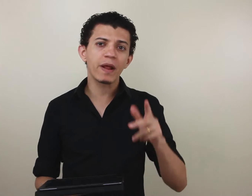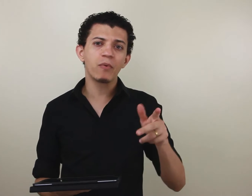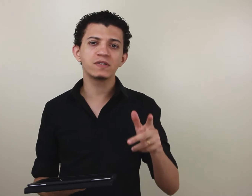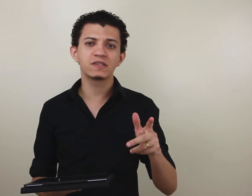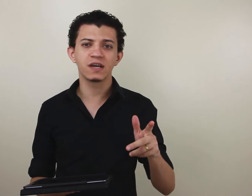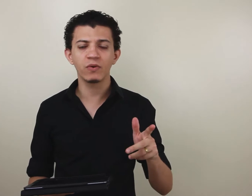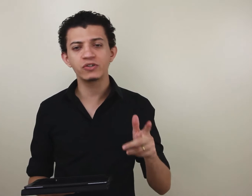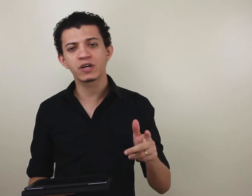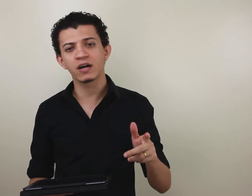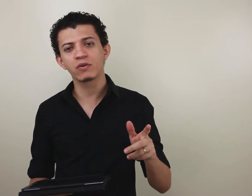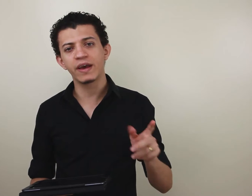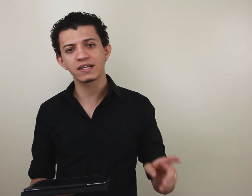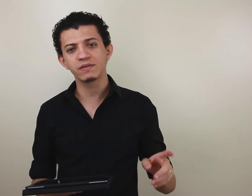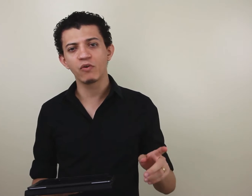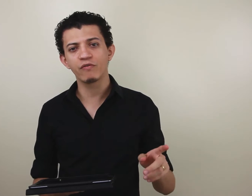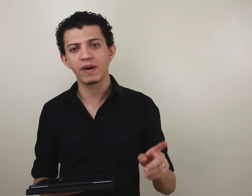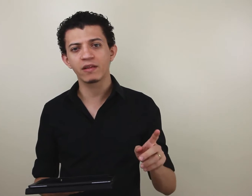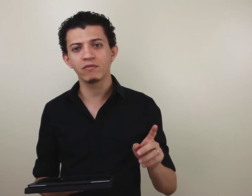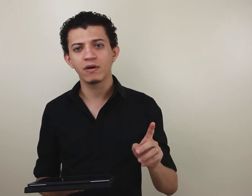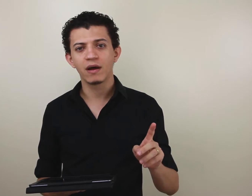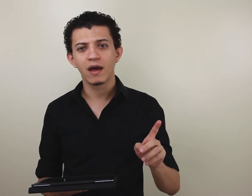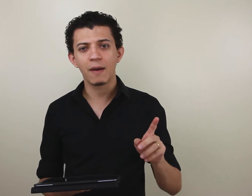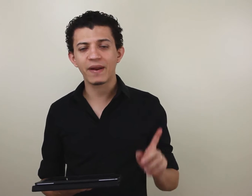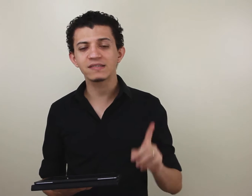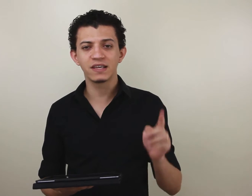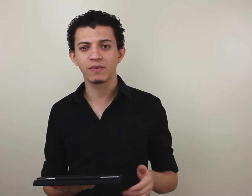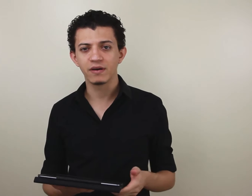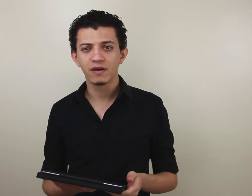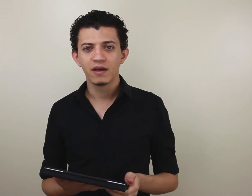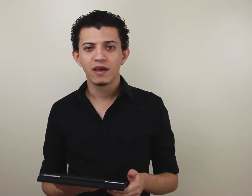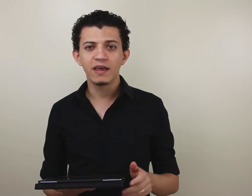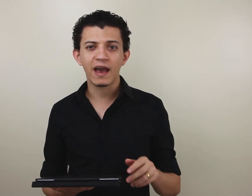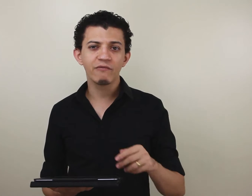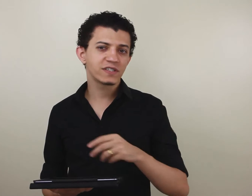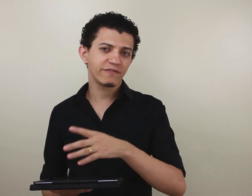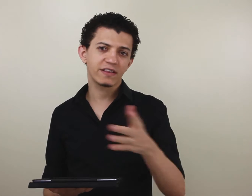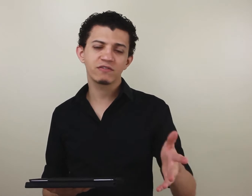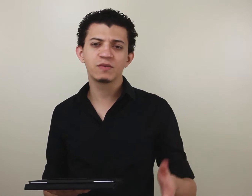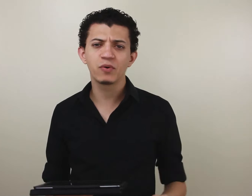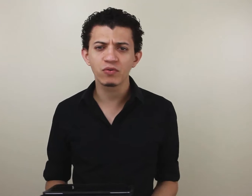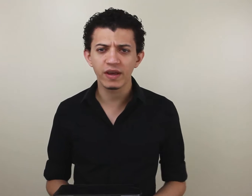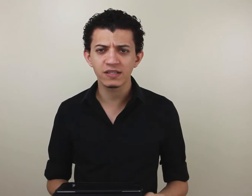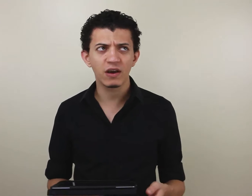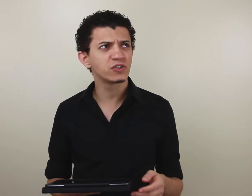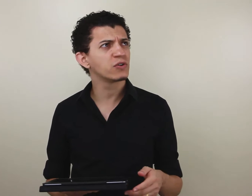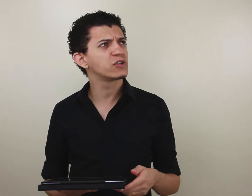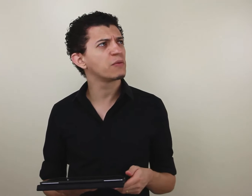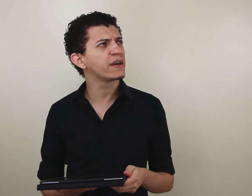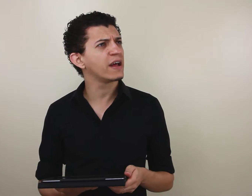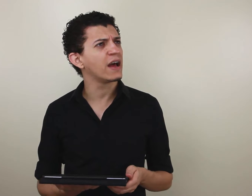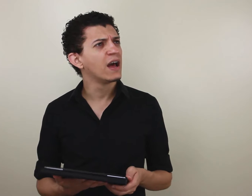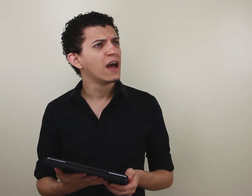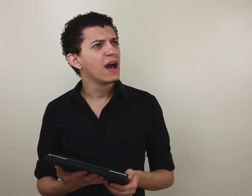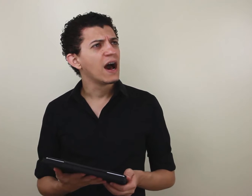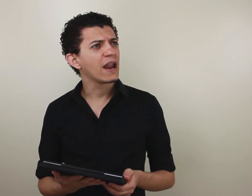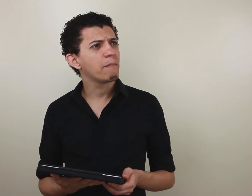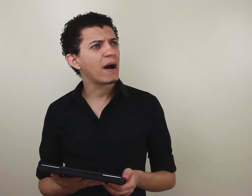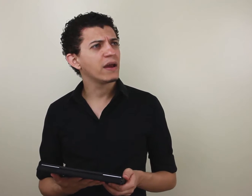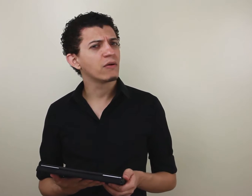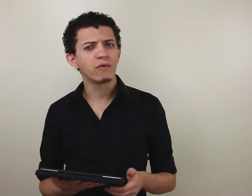preposição indicando que esse movimento é para cima. E aí, você vai traduzir em português, se eu não me engano, anabaino